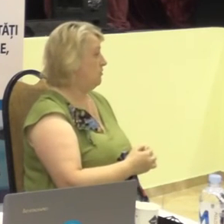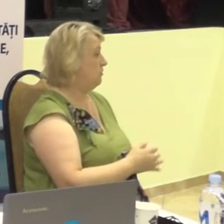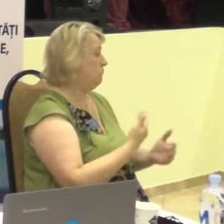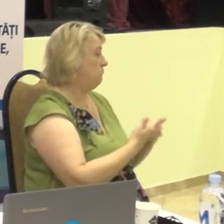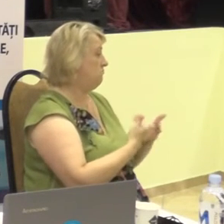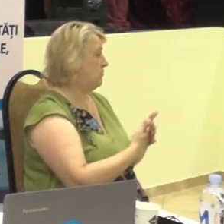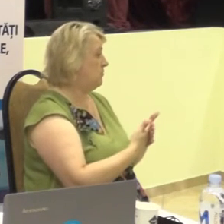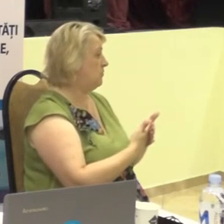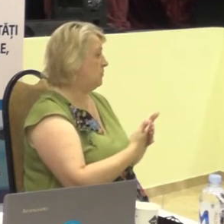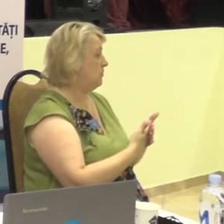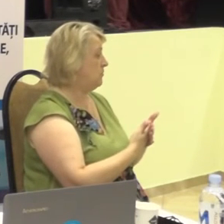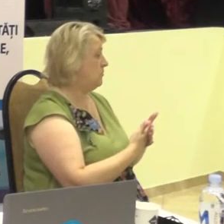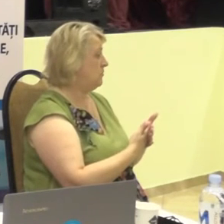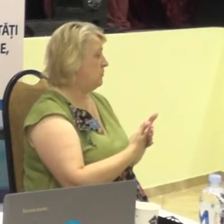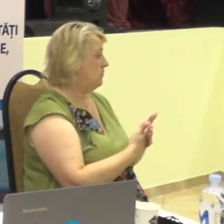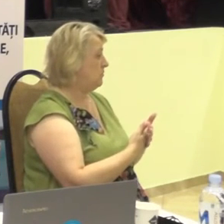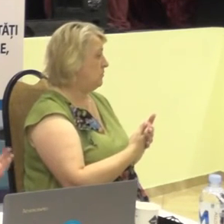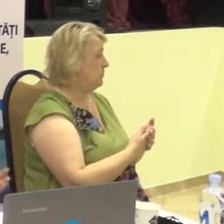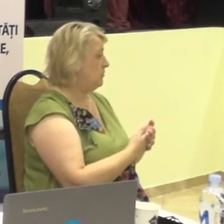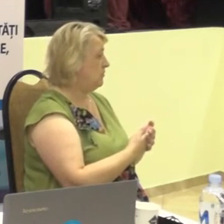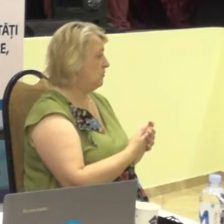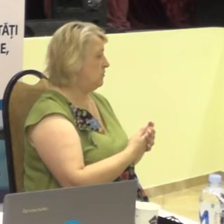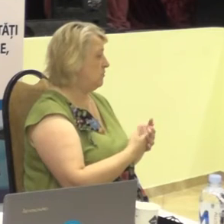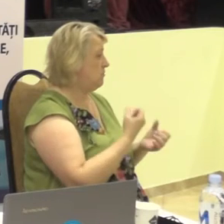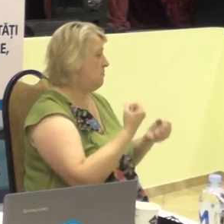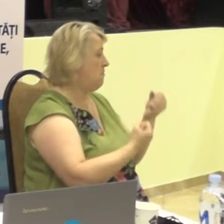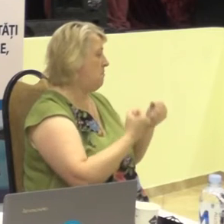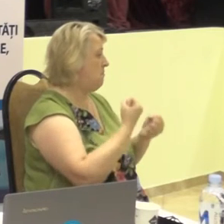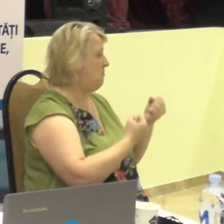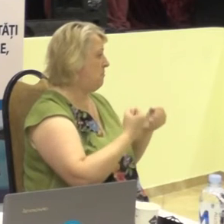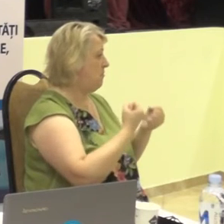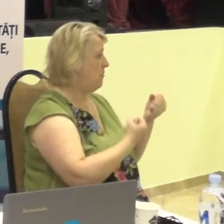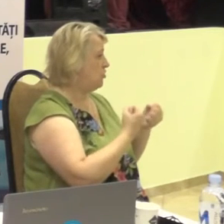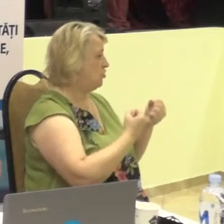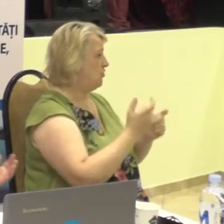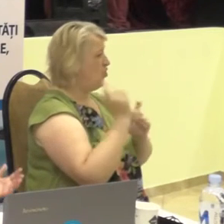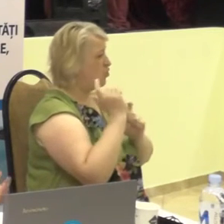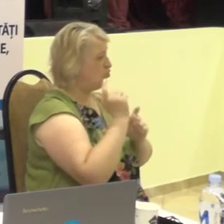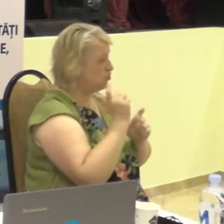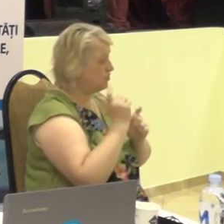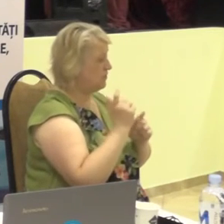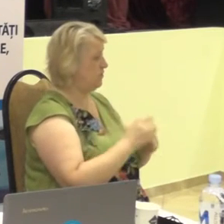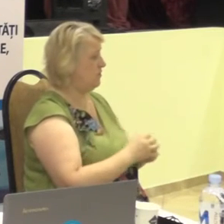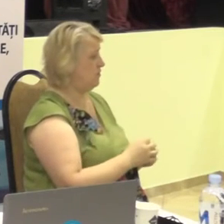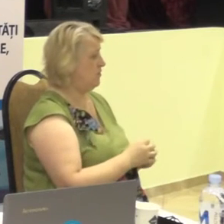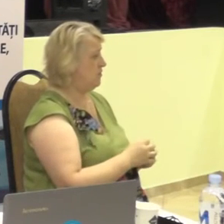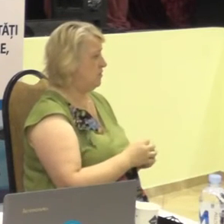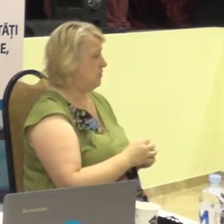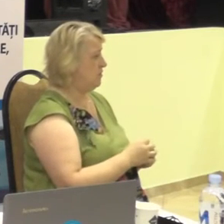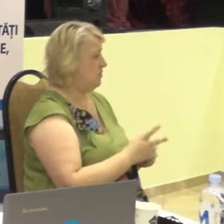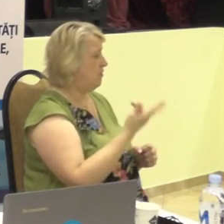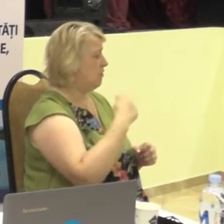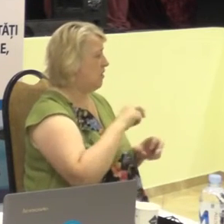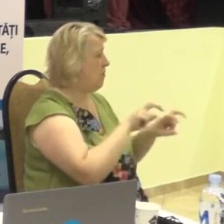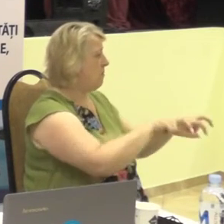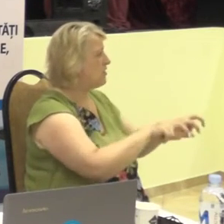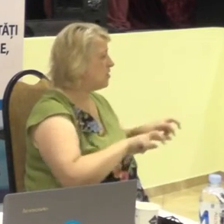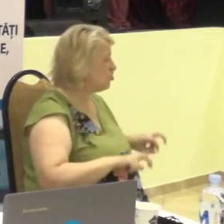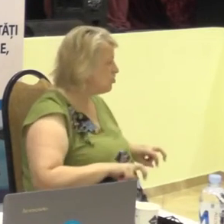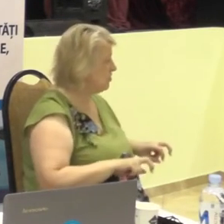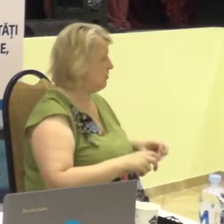exemplu de a conduce o mașină pentru a transporta